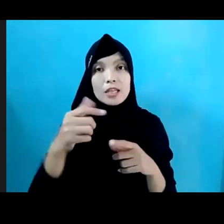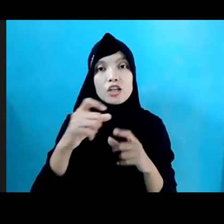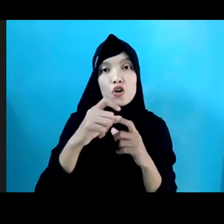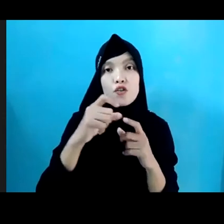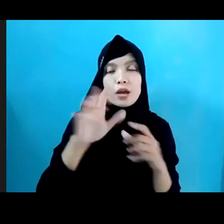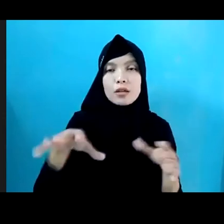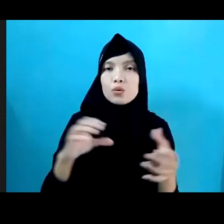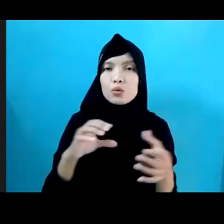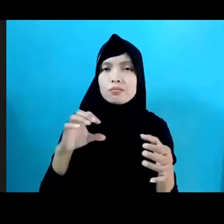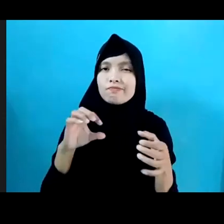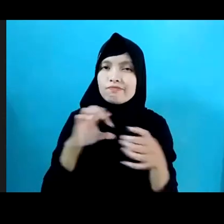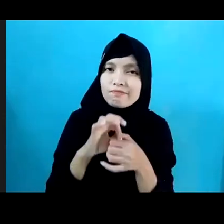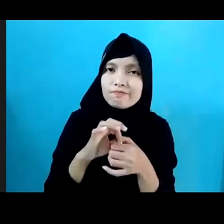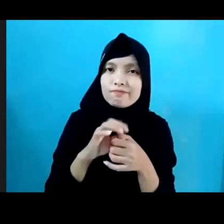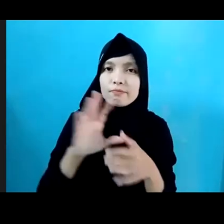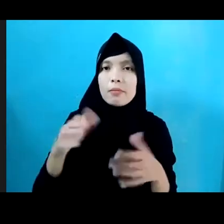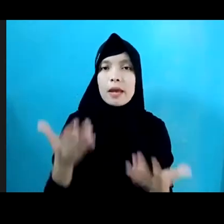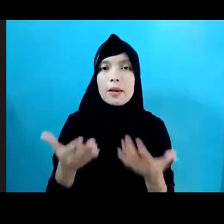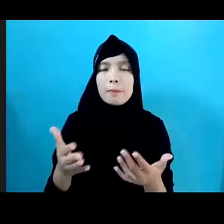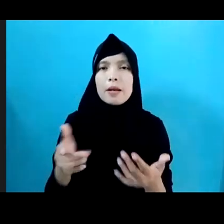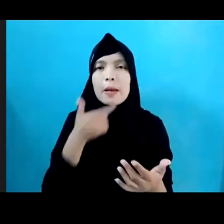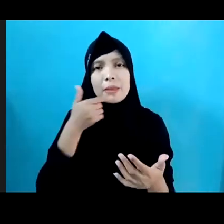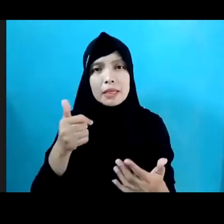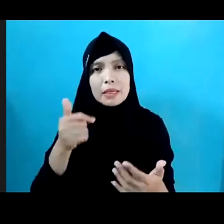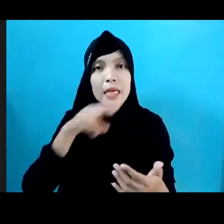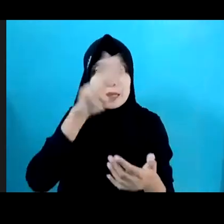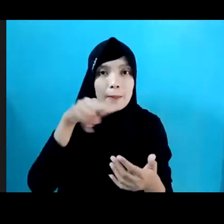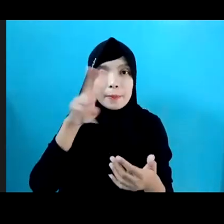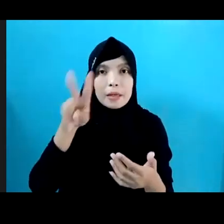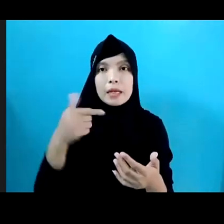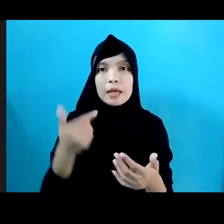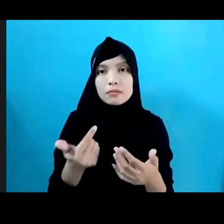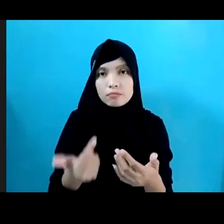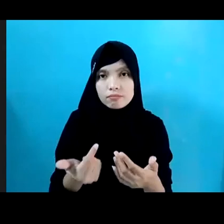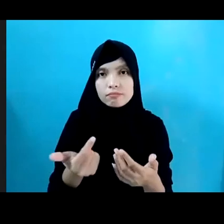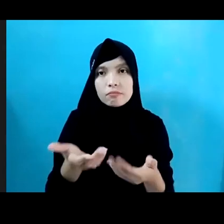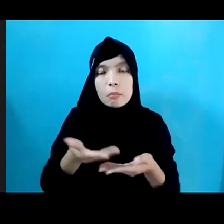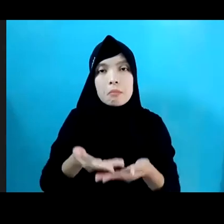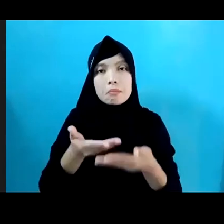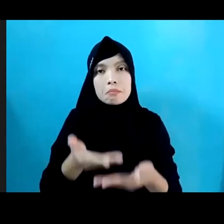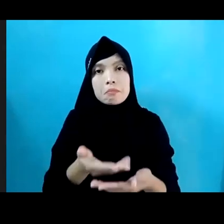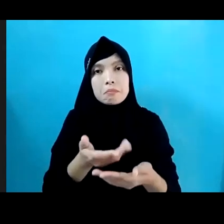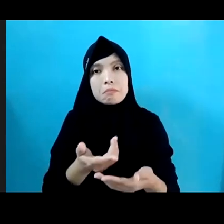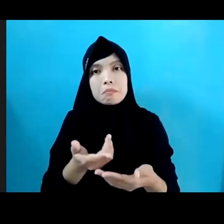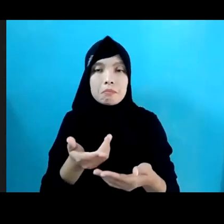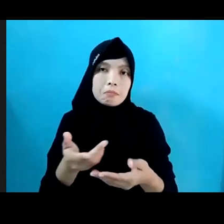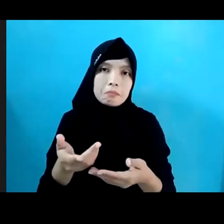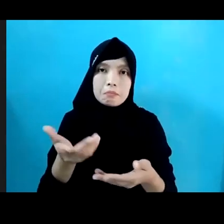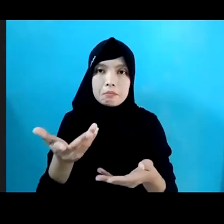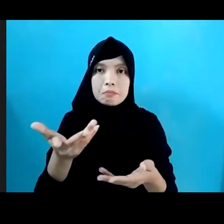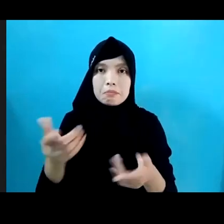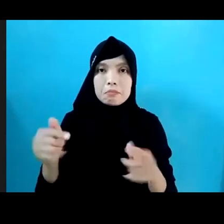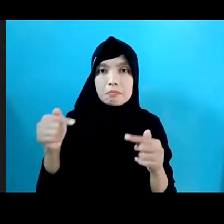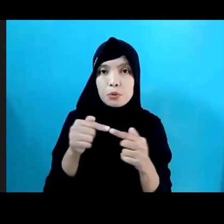pentingnya kita melihat dan mengkapasitasi anak-anak terkait kemampuan mereka